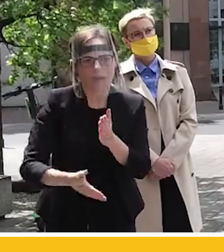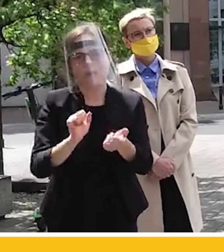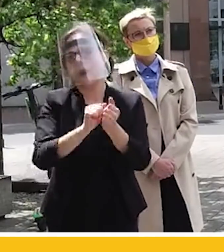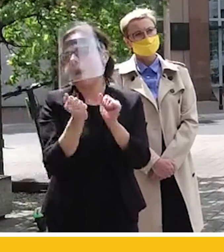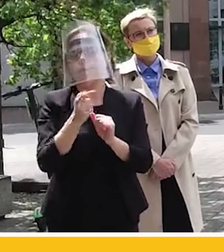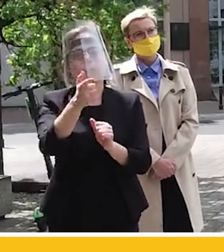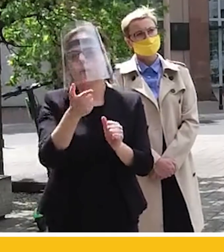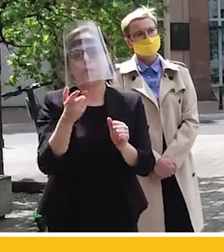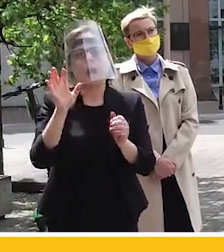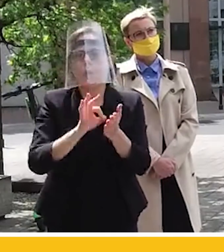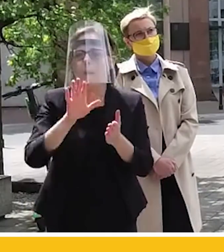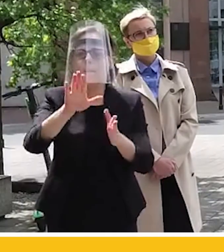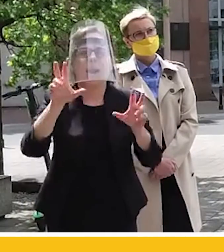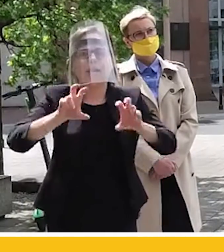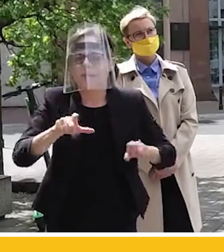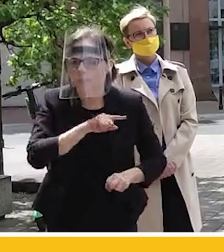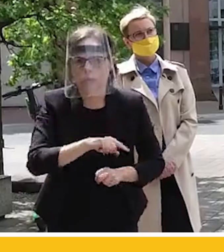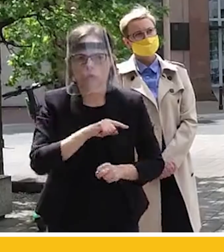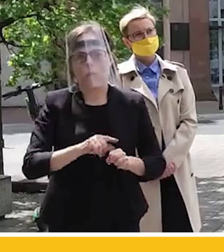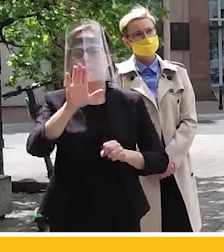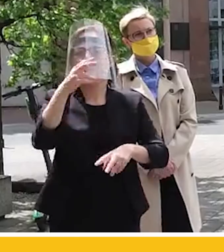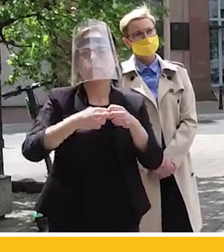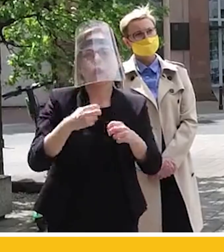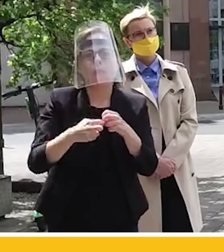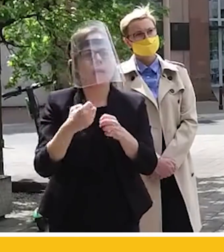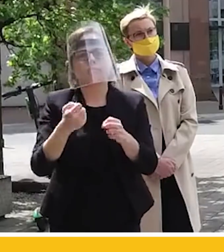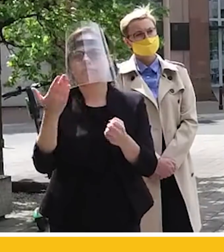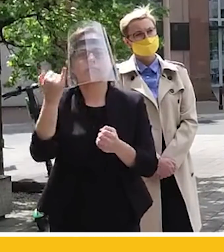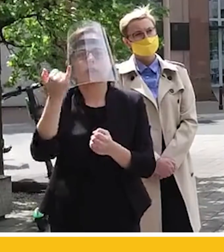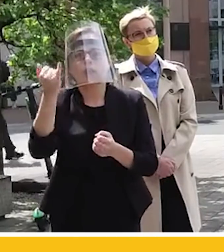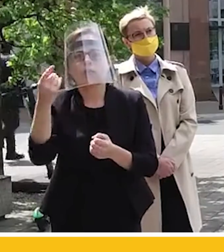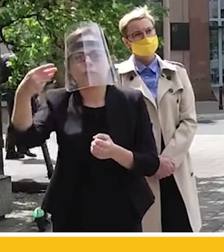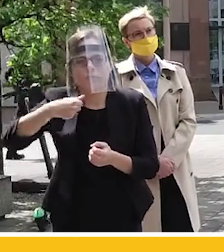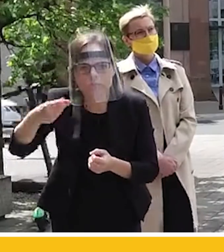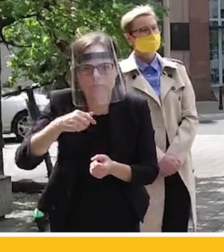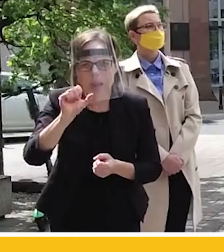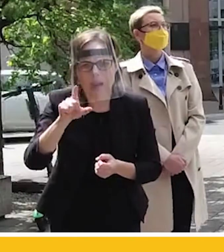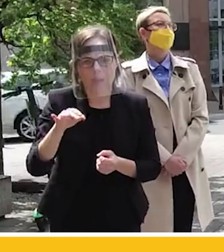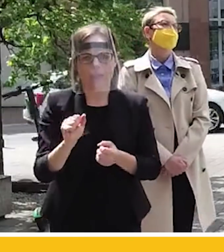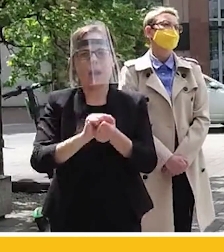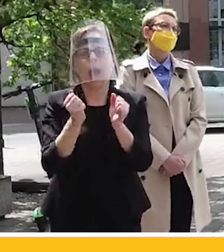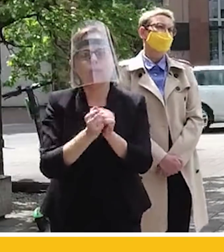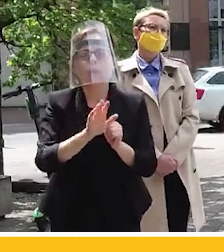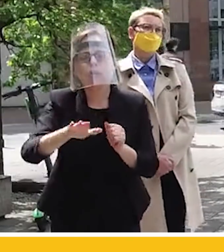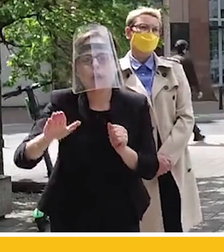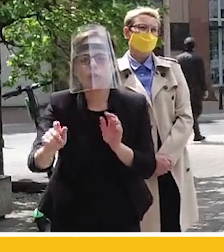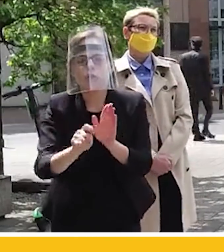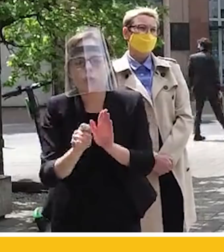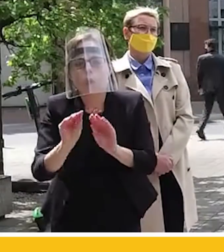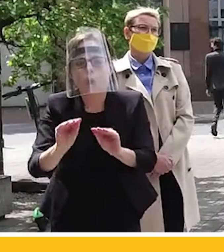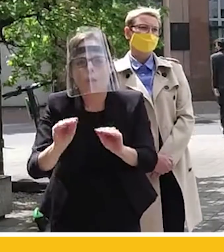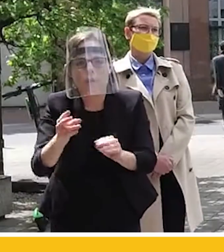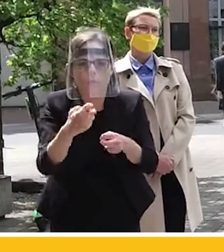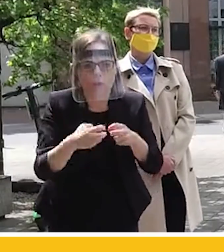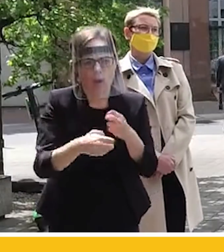potrzebuje pomocy, bo znalazła się w kryzysie psychologicznym, bo ma problem z uzyskaniem alimentów, bo ma problem z korepetycjami dla dzieci w tej trudnej sytuacji